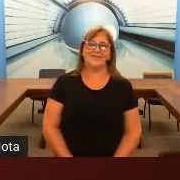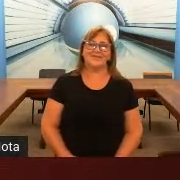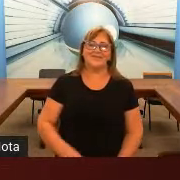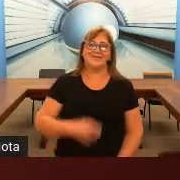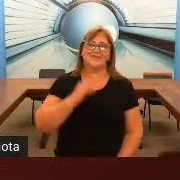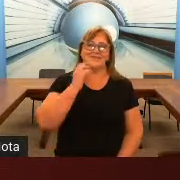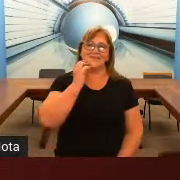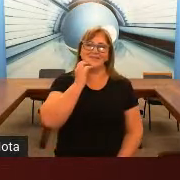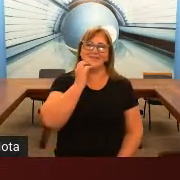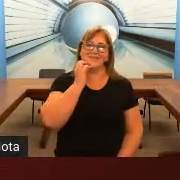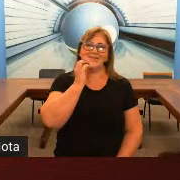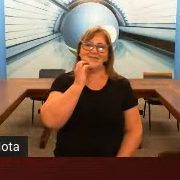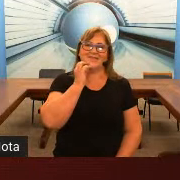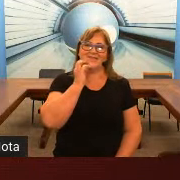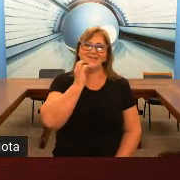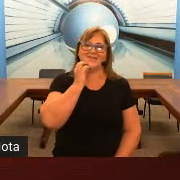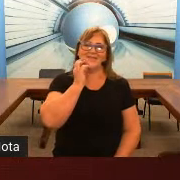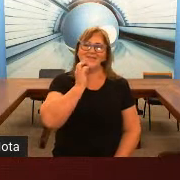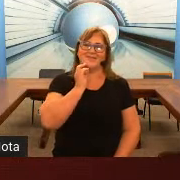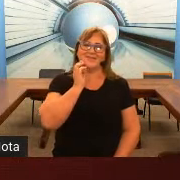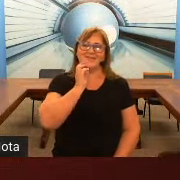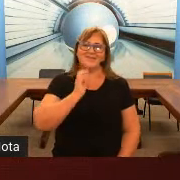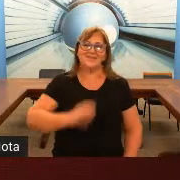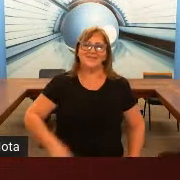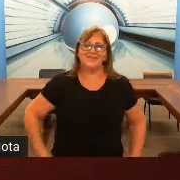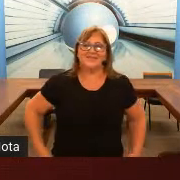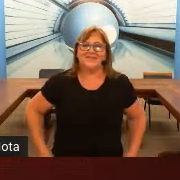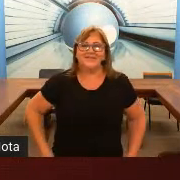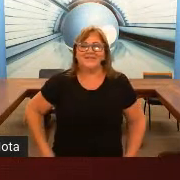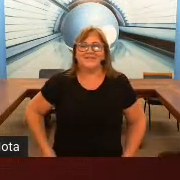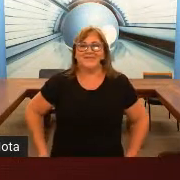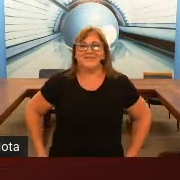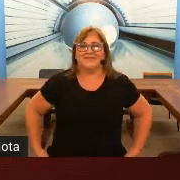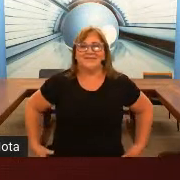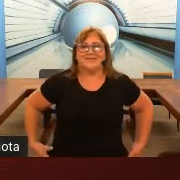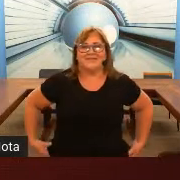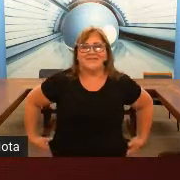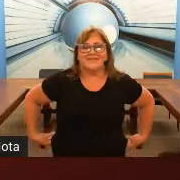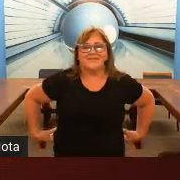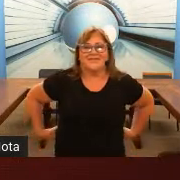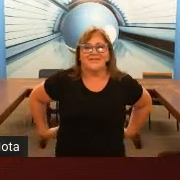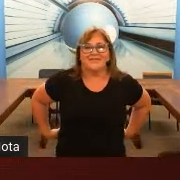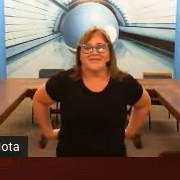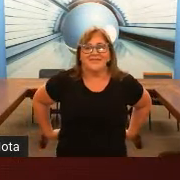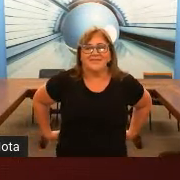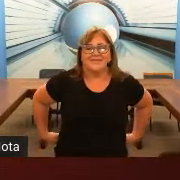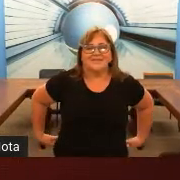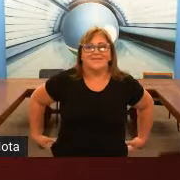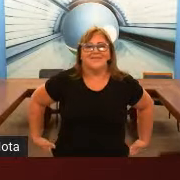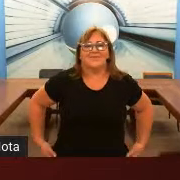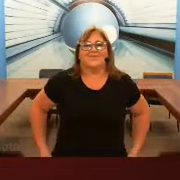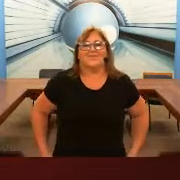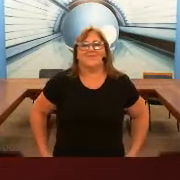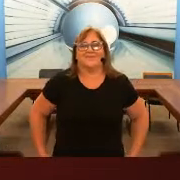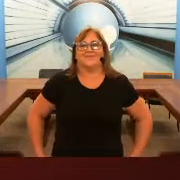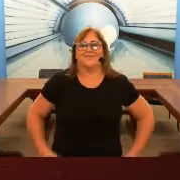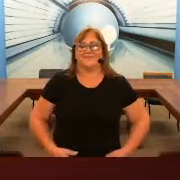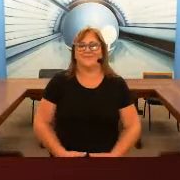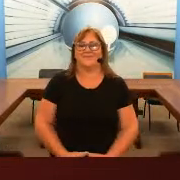decidiram que a partir de 1880 nesse congresso de Milão não existe mais Libras não